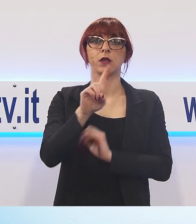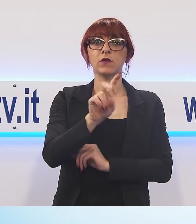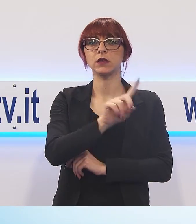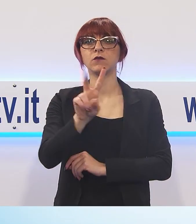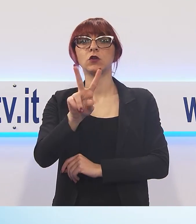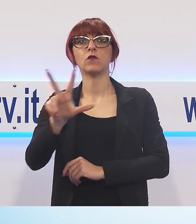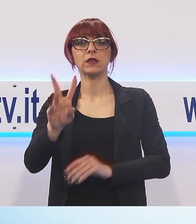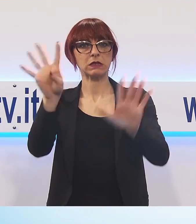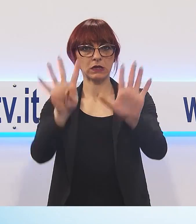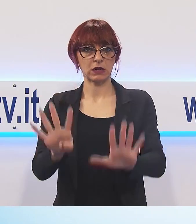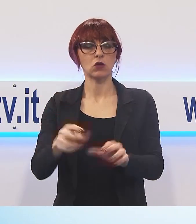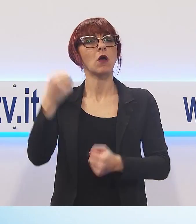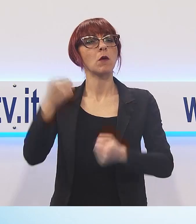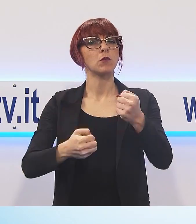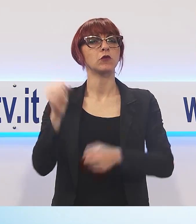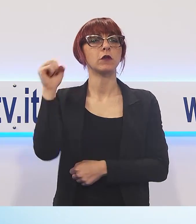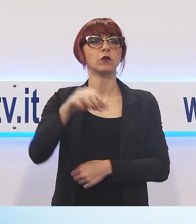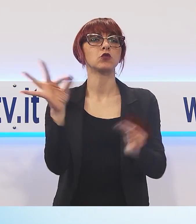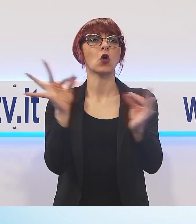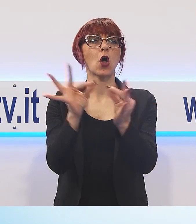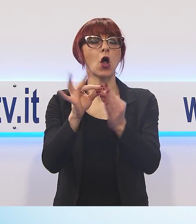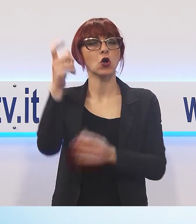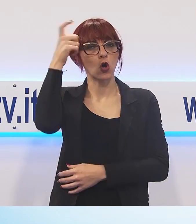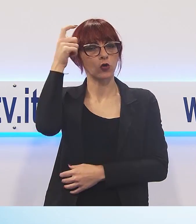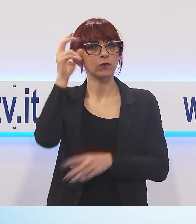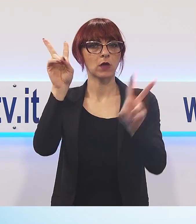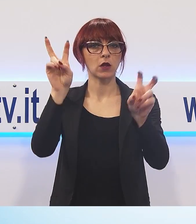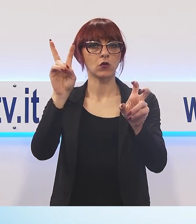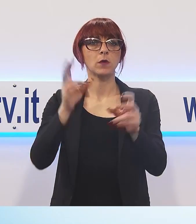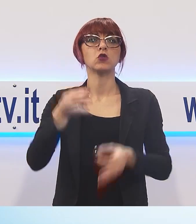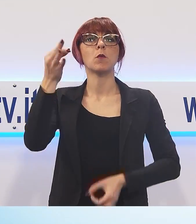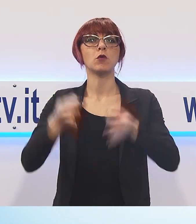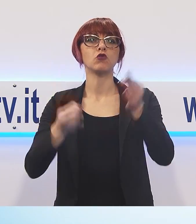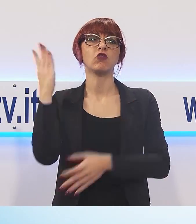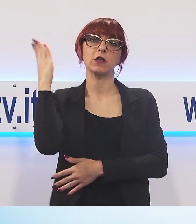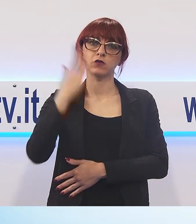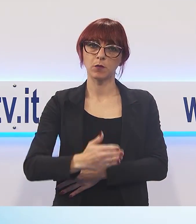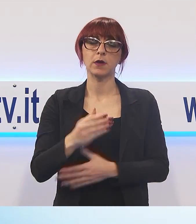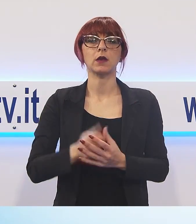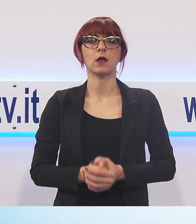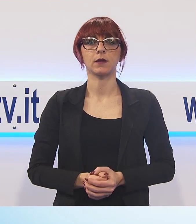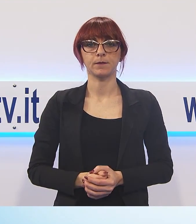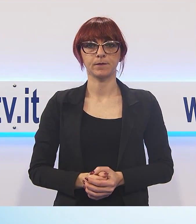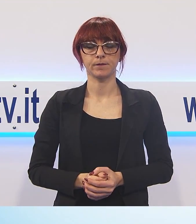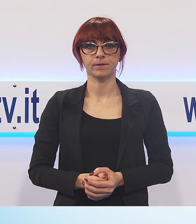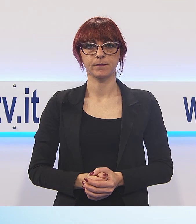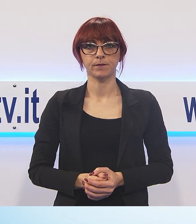novembre per protesta all'accordo di governo sul processo penale che prevede anche la riforma della prescrizione.